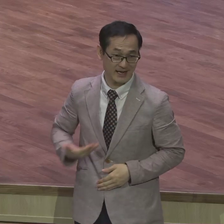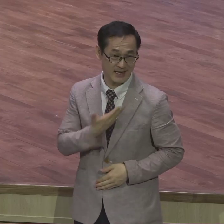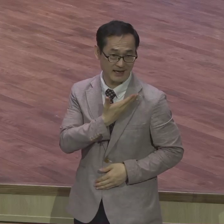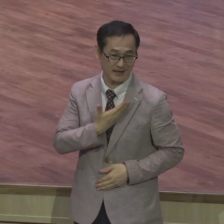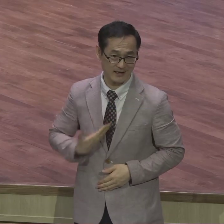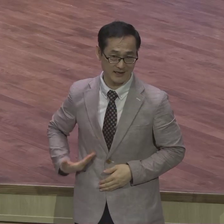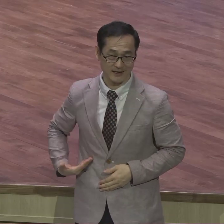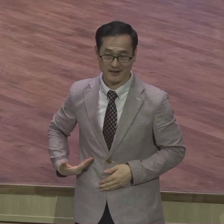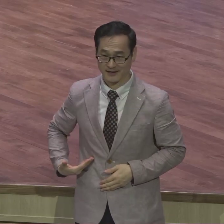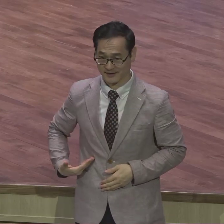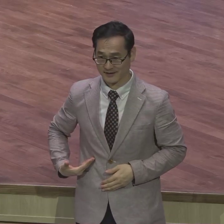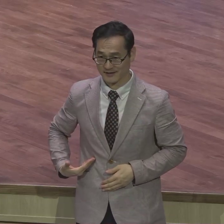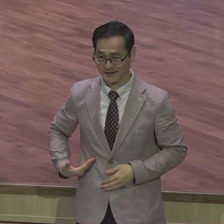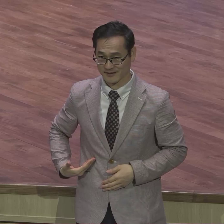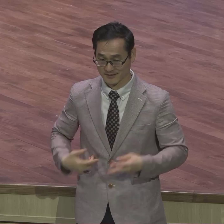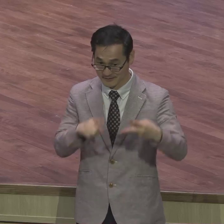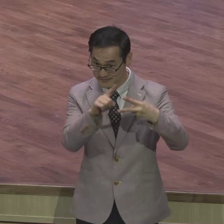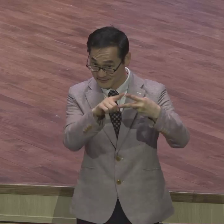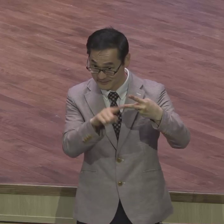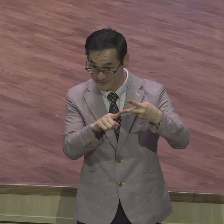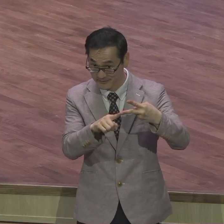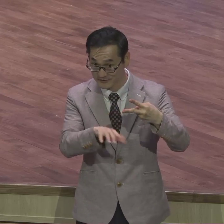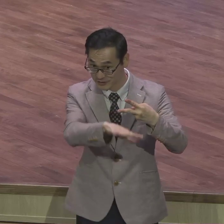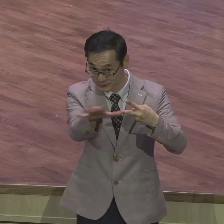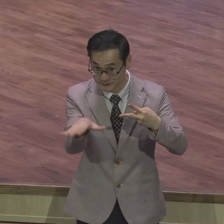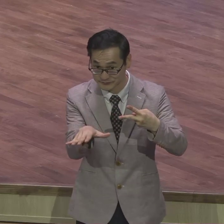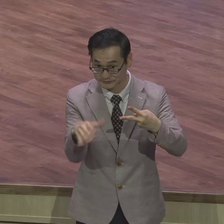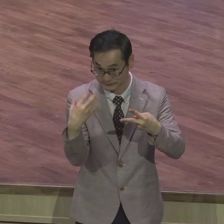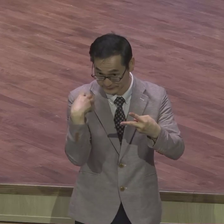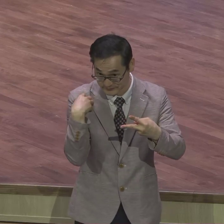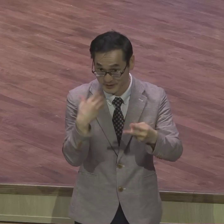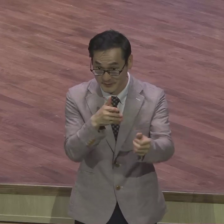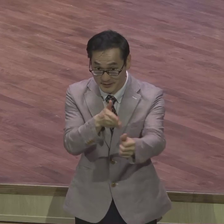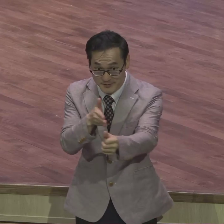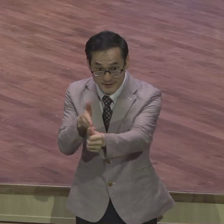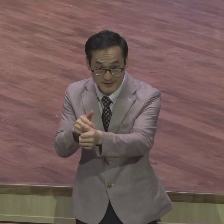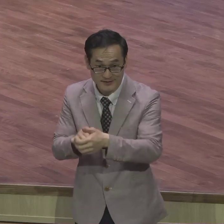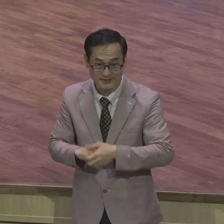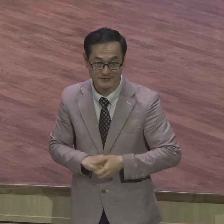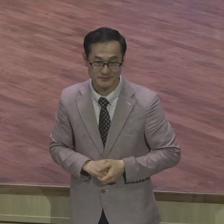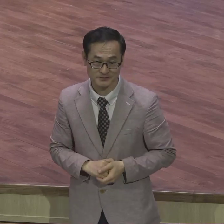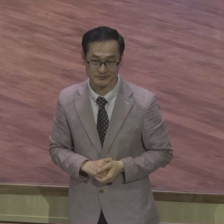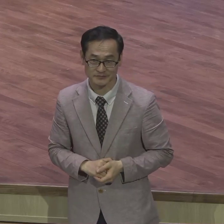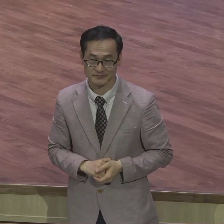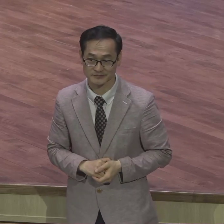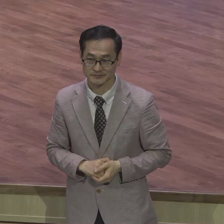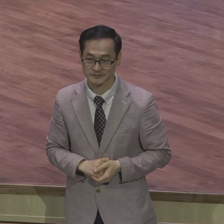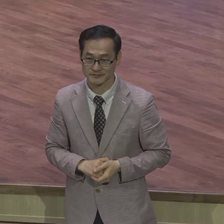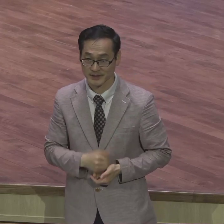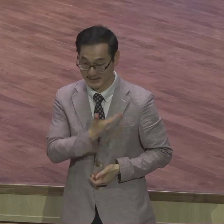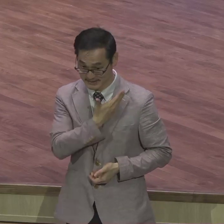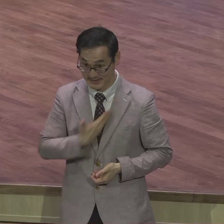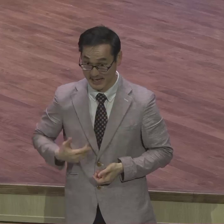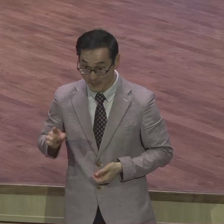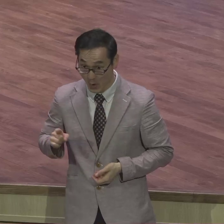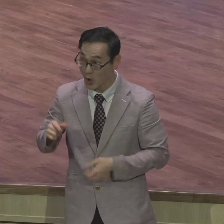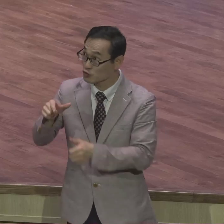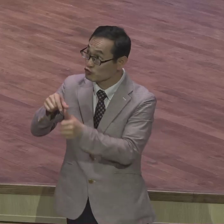글쎄 제자인 줄 믿으시기 바랍니다 제자는 증거하는 자를 말합니다 말하는 자입니다 구원을 받은 하나님의